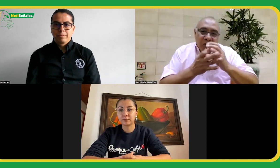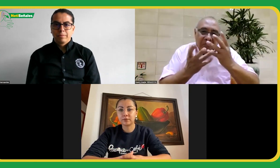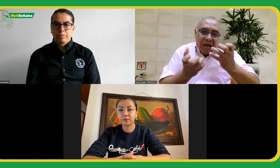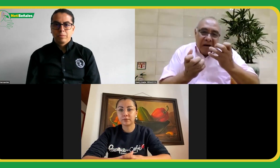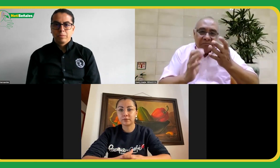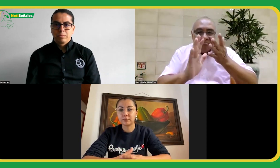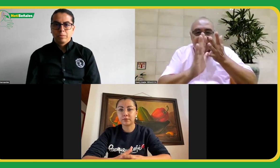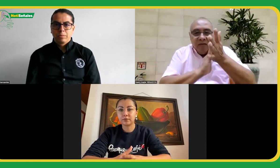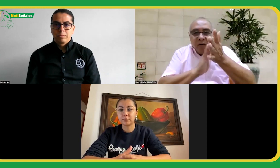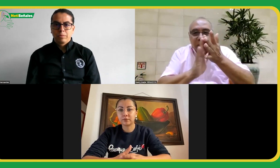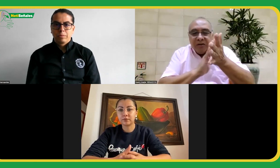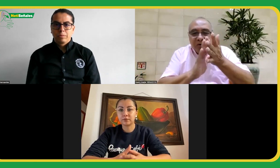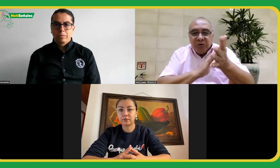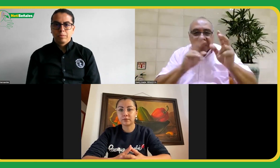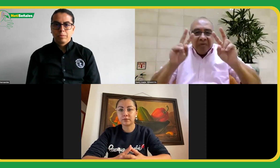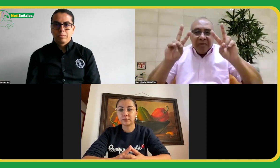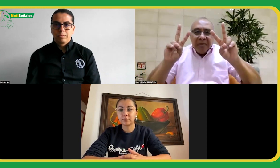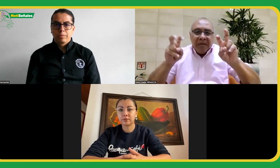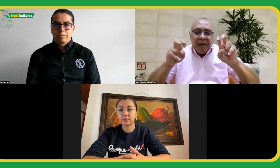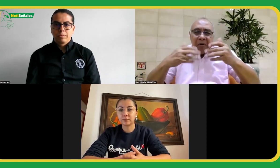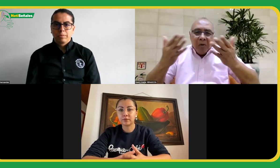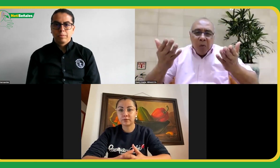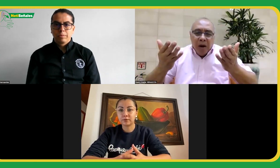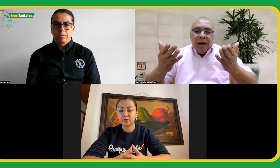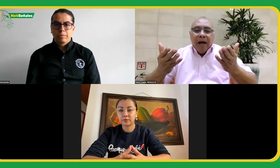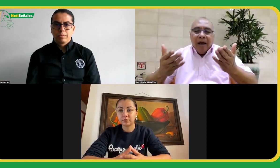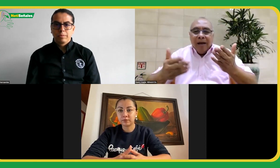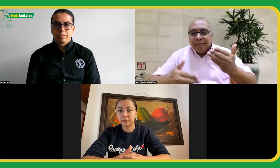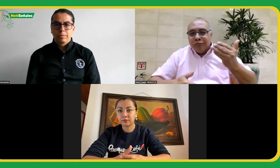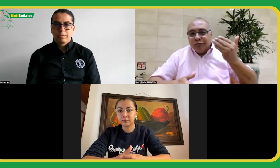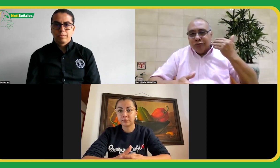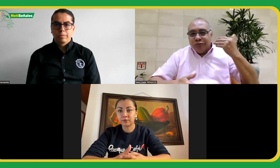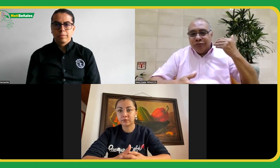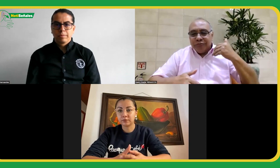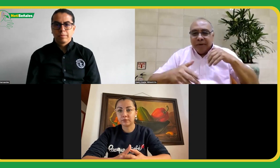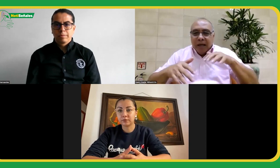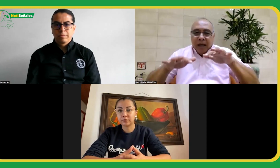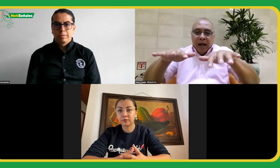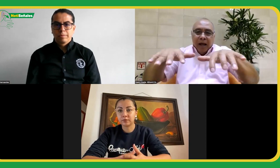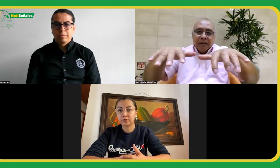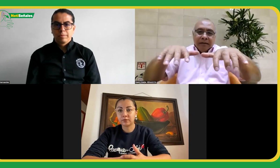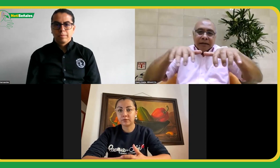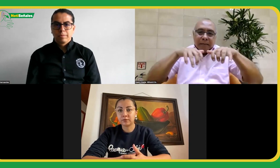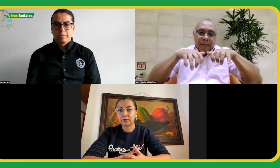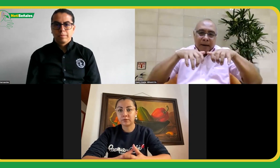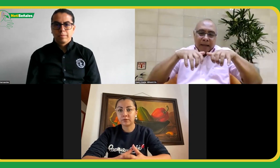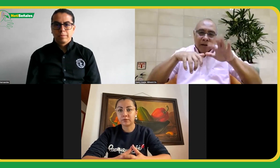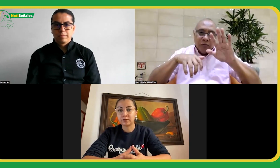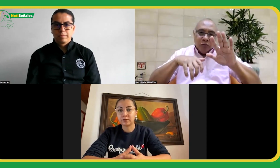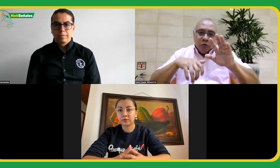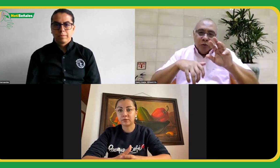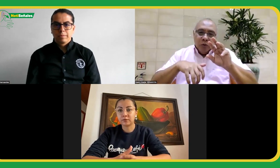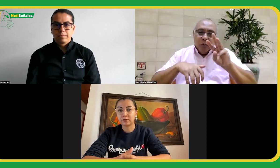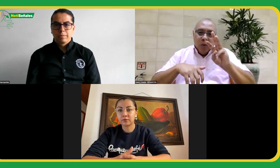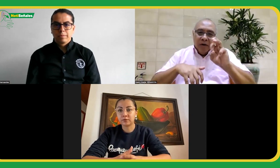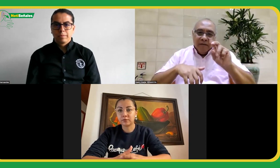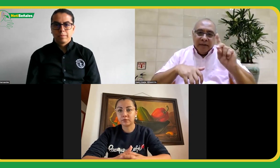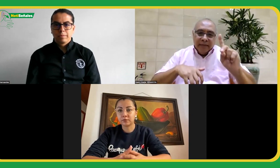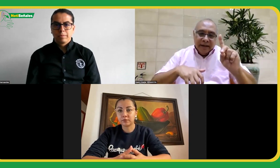FENASCOL quiere dar una información acerca de la reciente asamblea de la WFD,